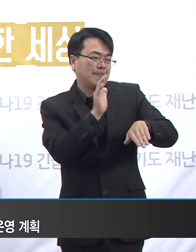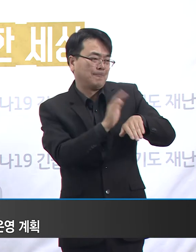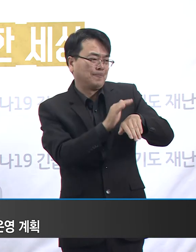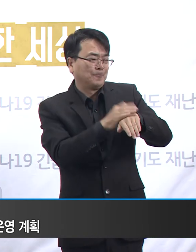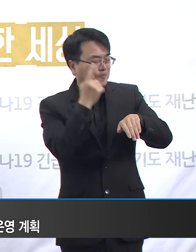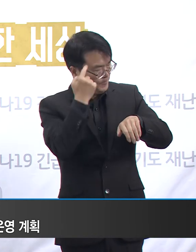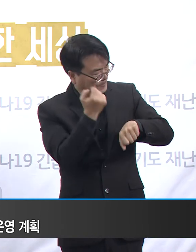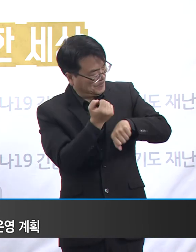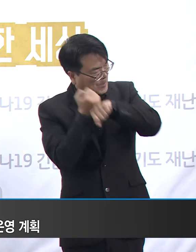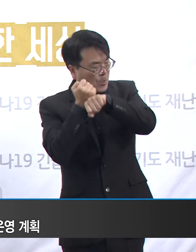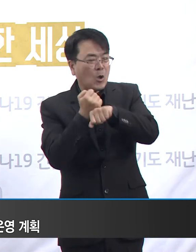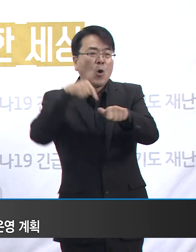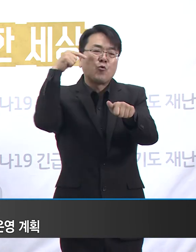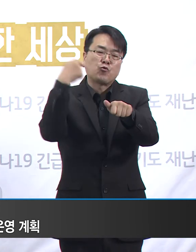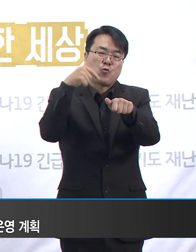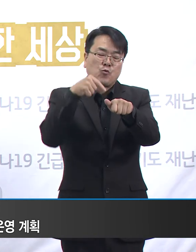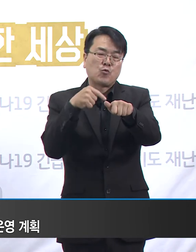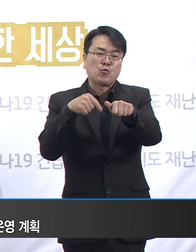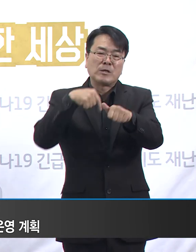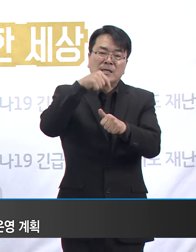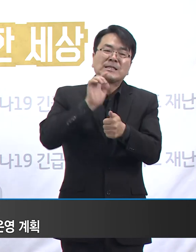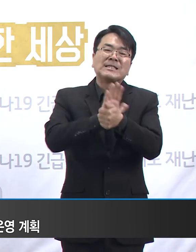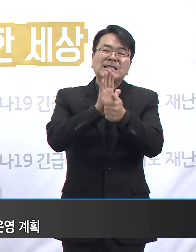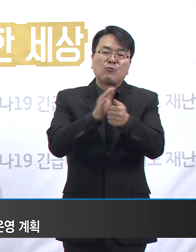교육지원단을 구성, 운영할 계획입니다.